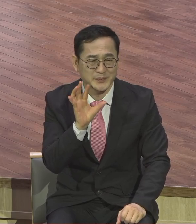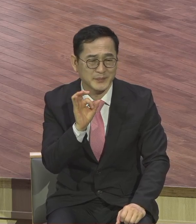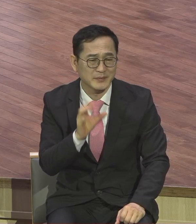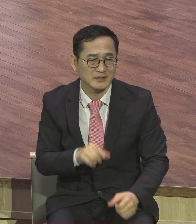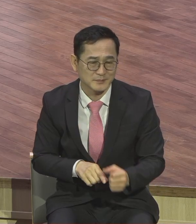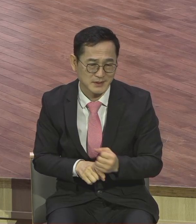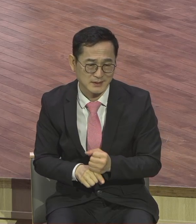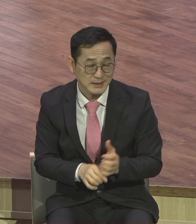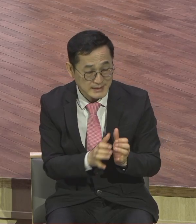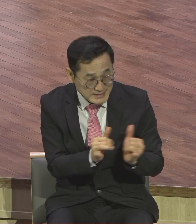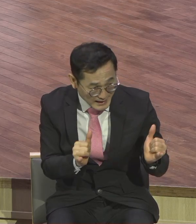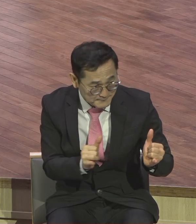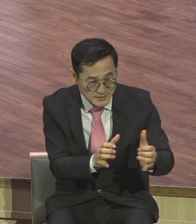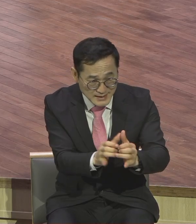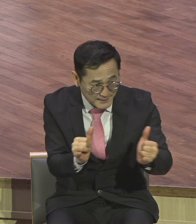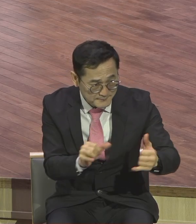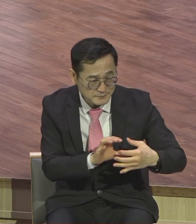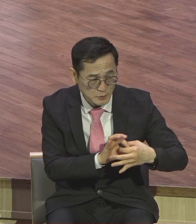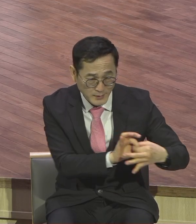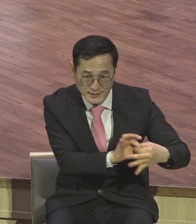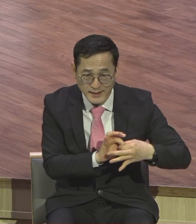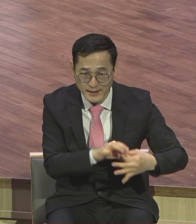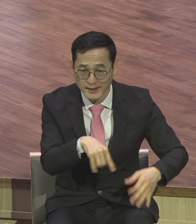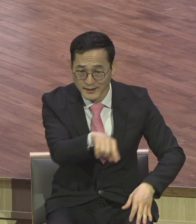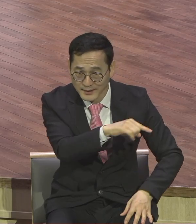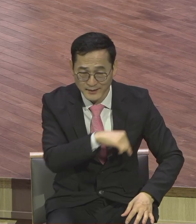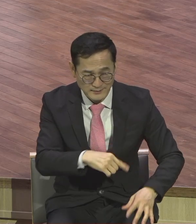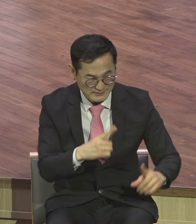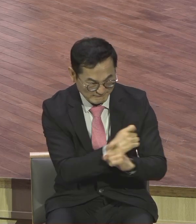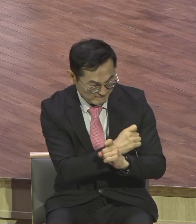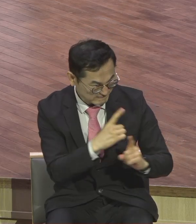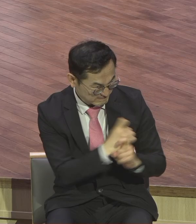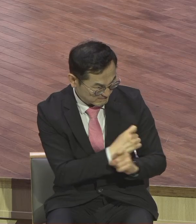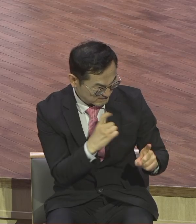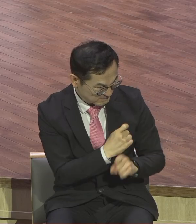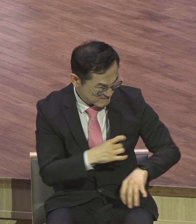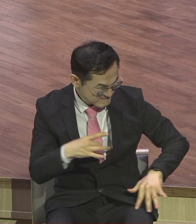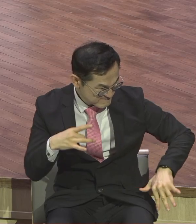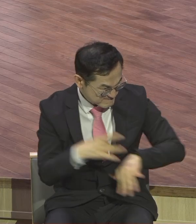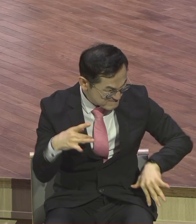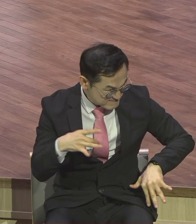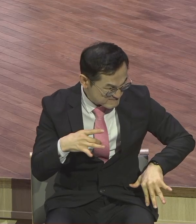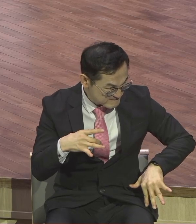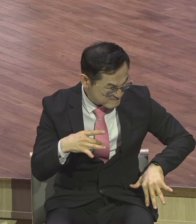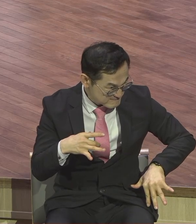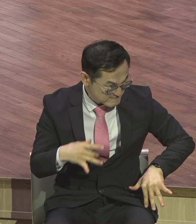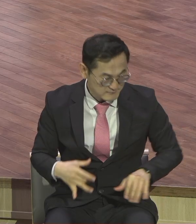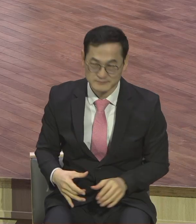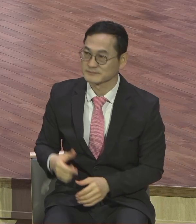사람관계 대인관계에서 원수 맺고 있다. 빨리 푸세요. 여러분 기도 안 받습니다. 하나님.